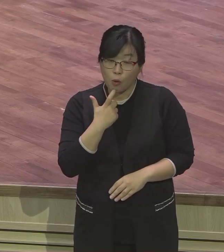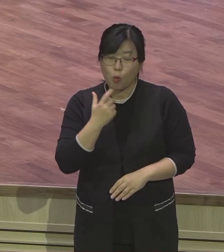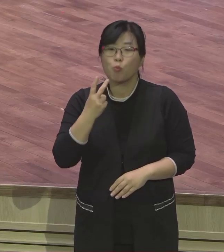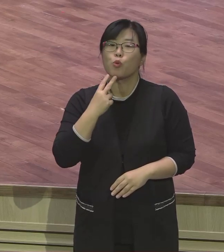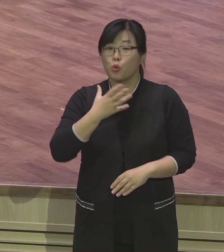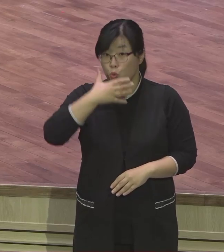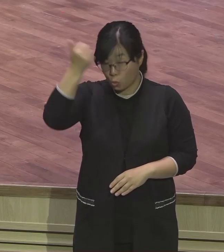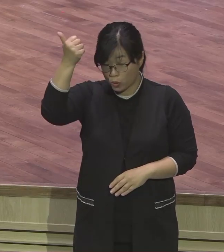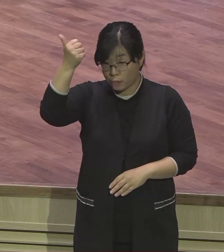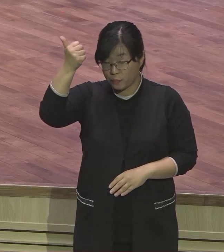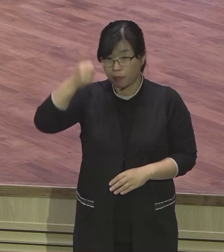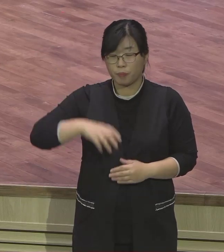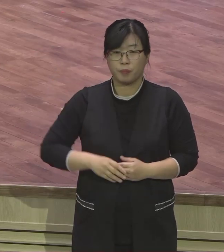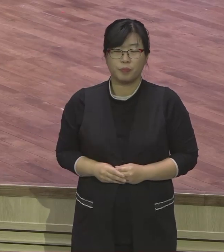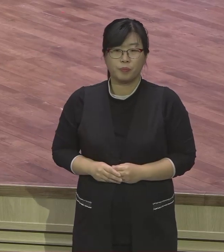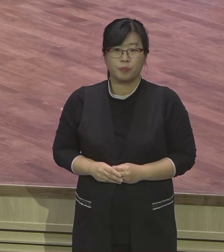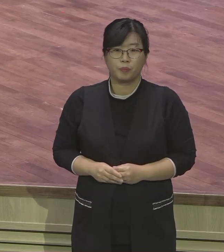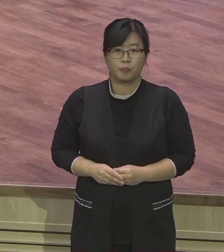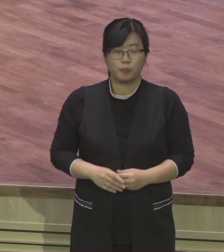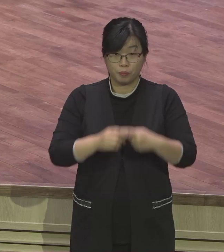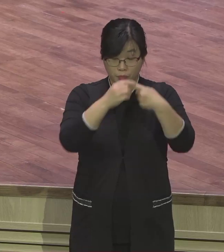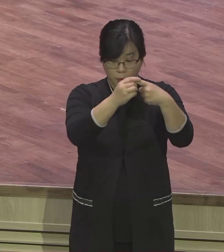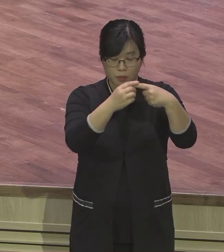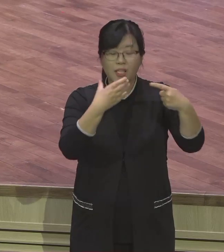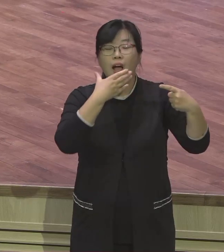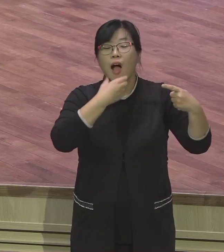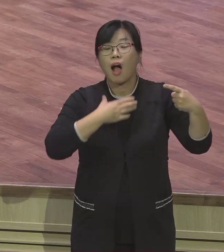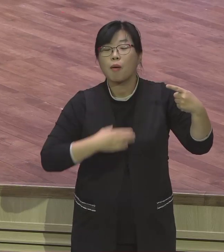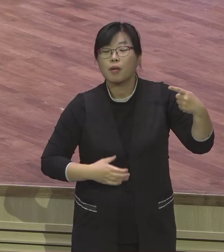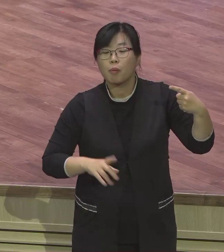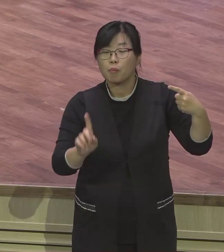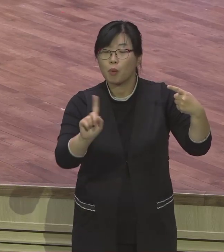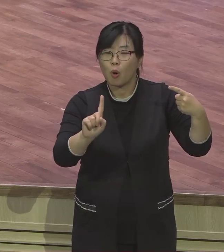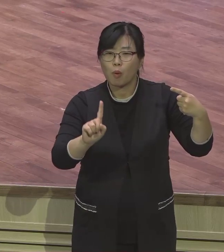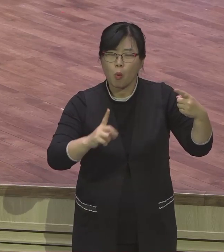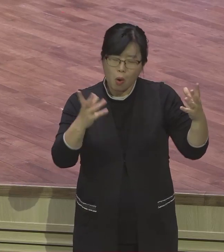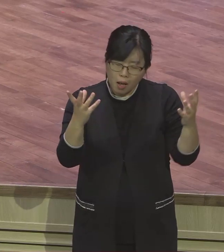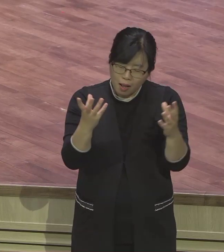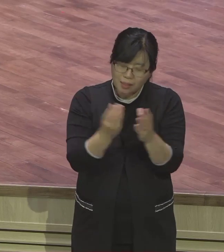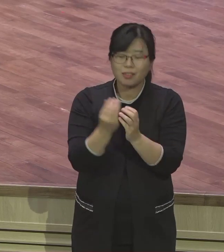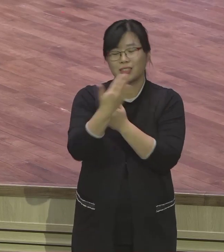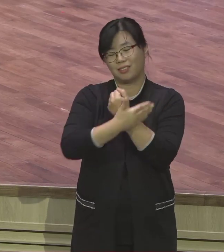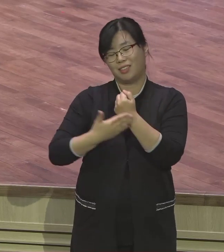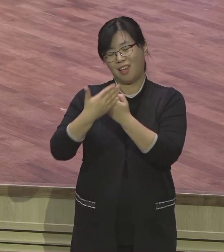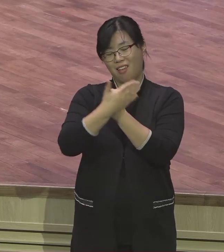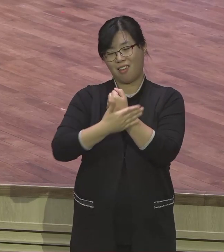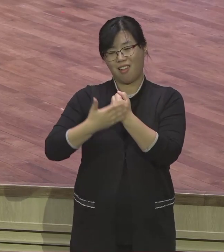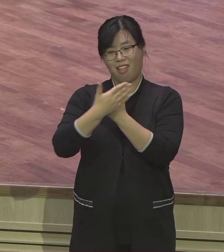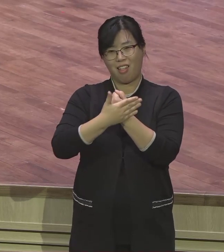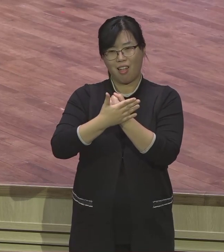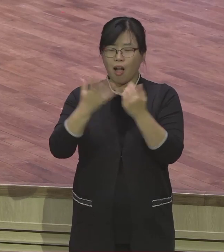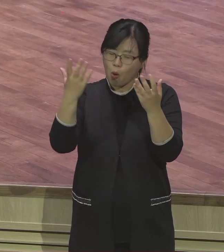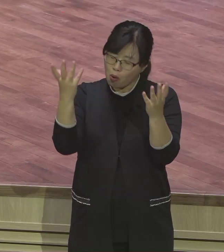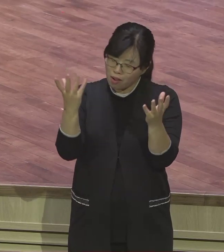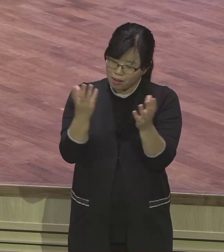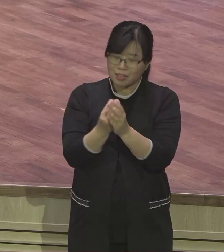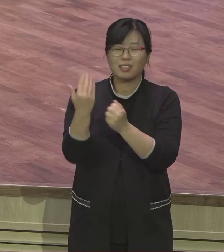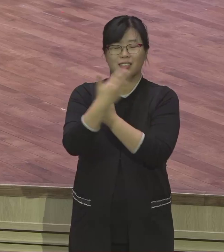아브라함이 뭐냐 아브라함은 완전히 은혜입니다. 은혜 아브라함 그러면 전체 은혜라 그러냐 하나님은